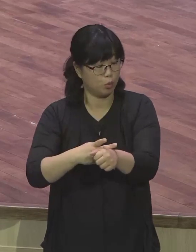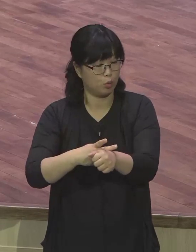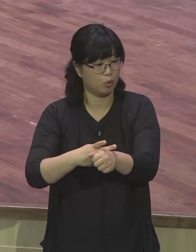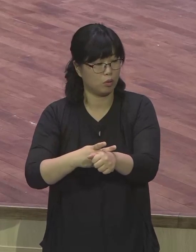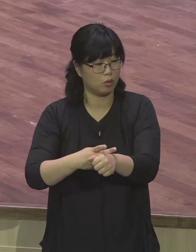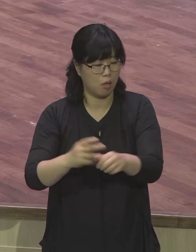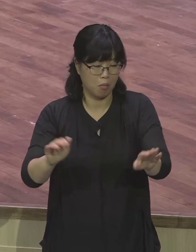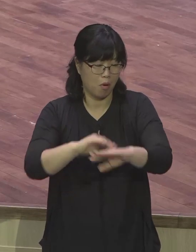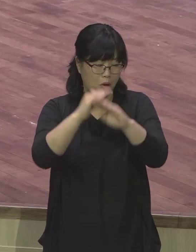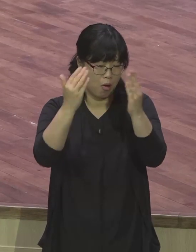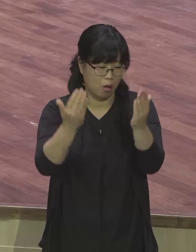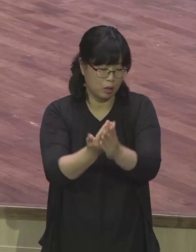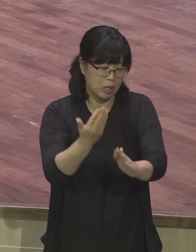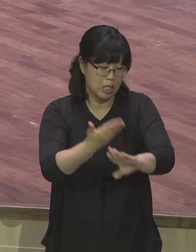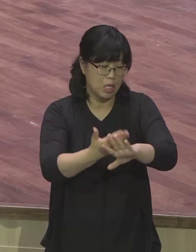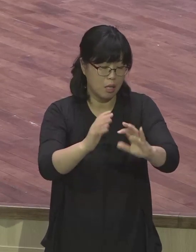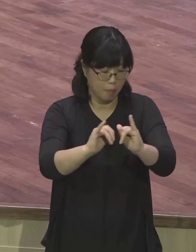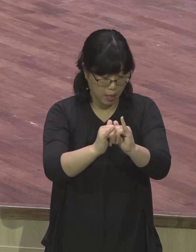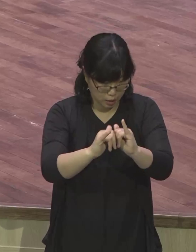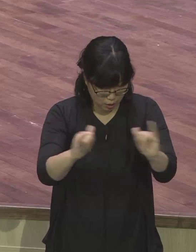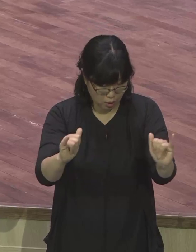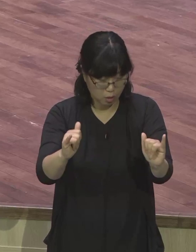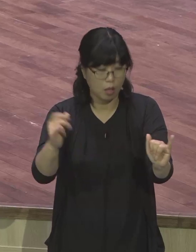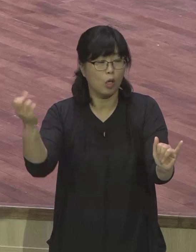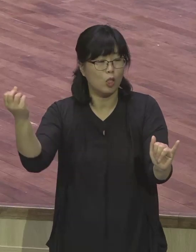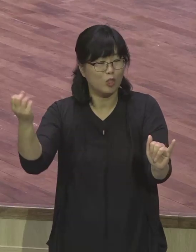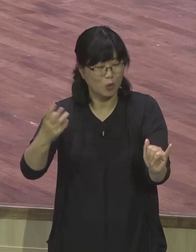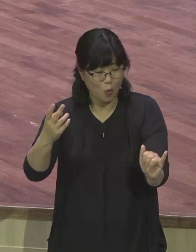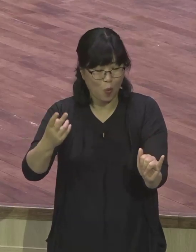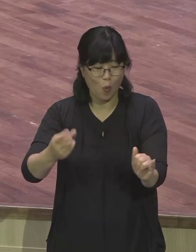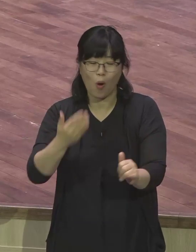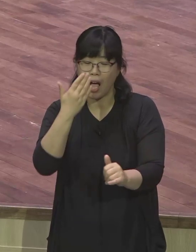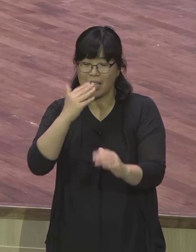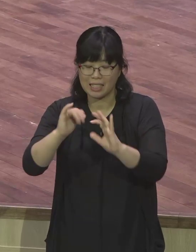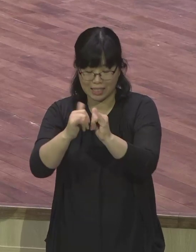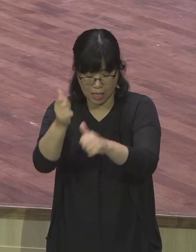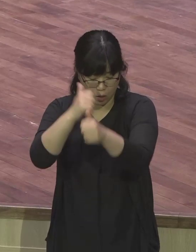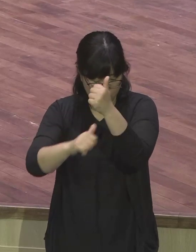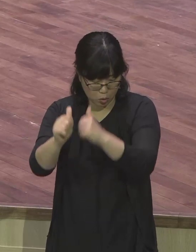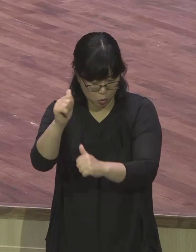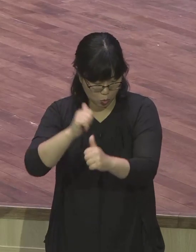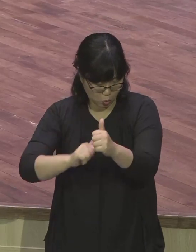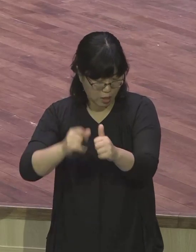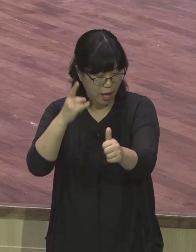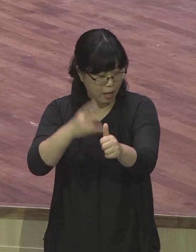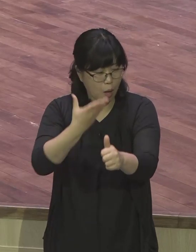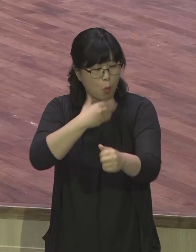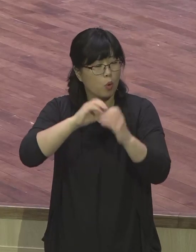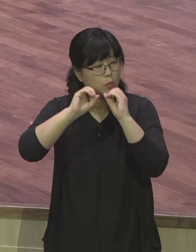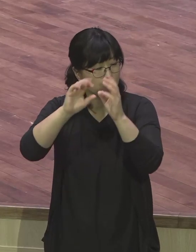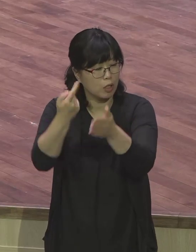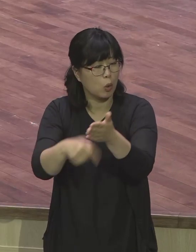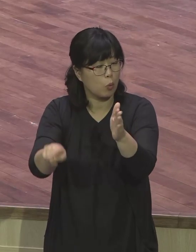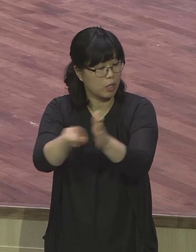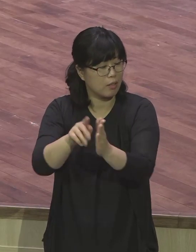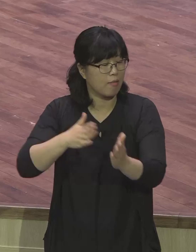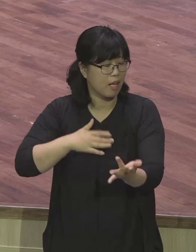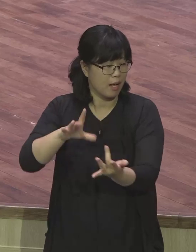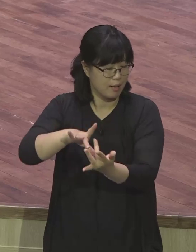이 바울은 이 사명이 말씀의 사명을 붙잡고 현장에 가서 보금을 전하기 시작합니다 그러면서